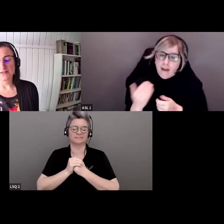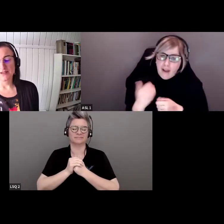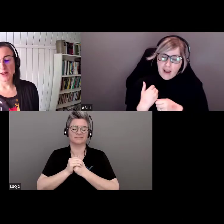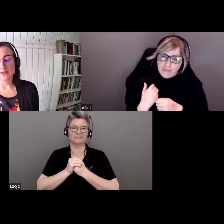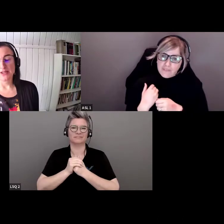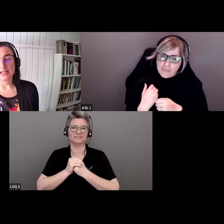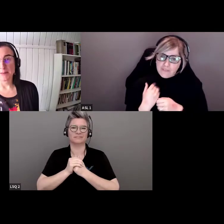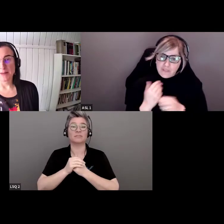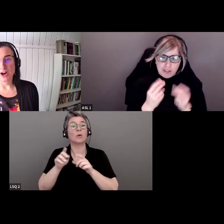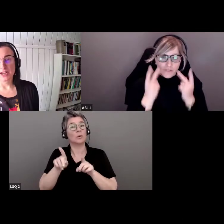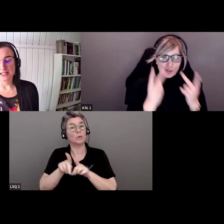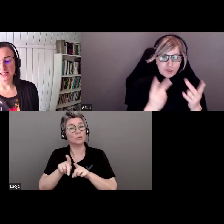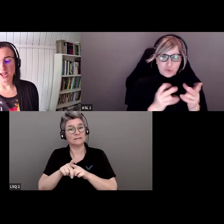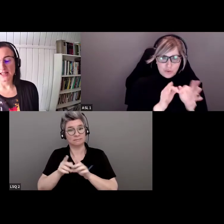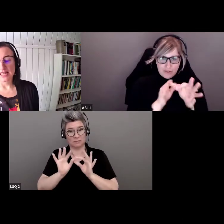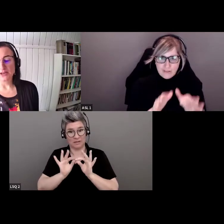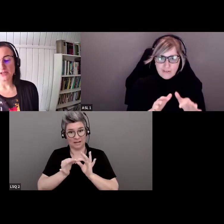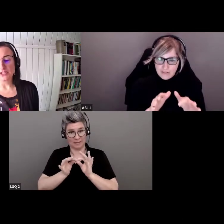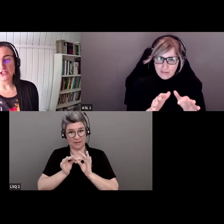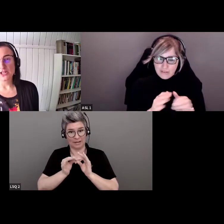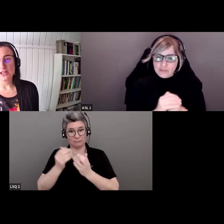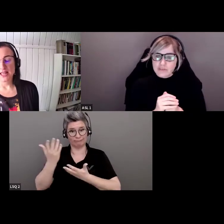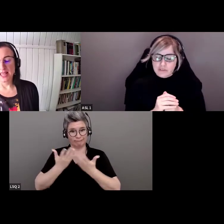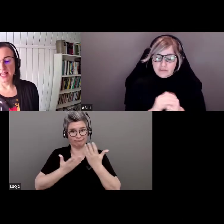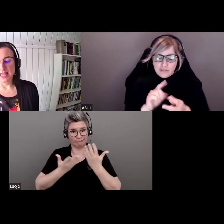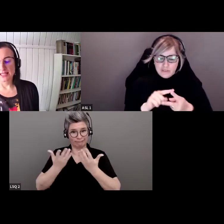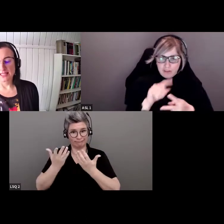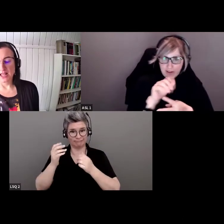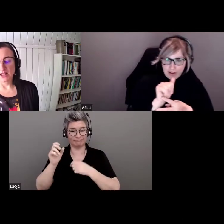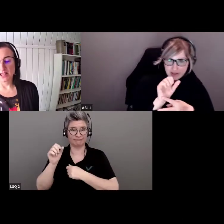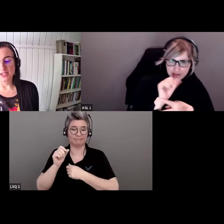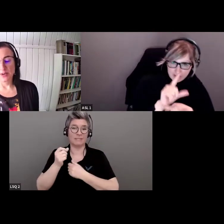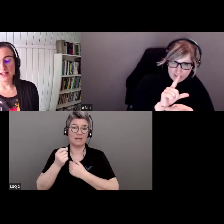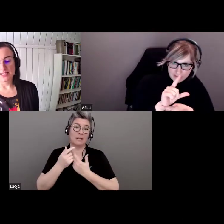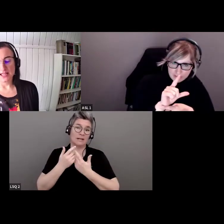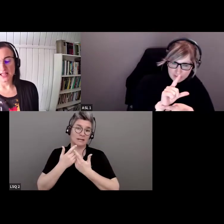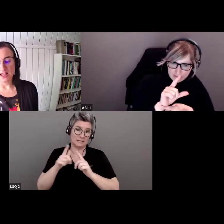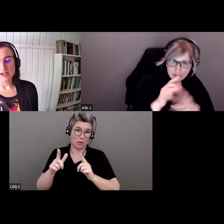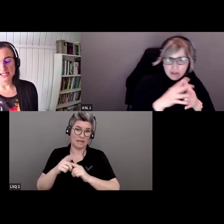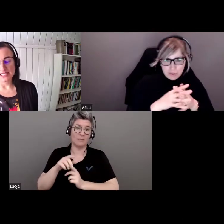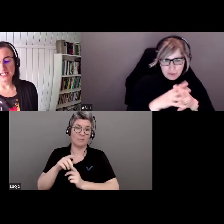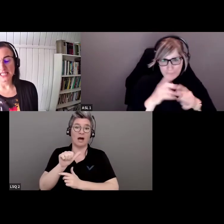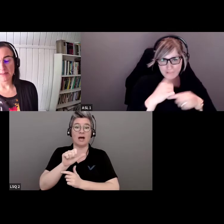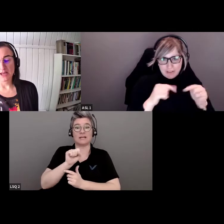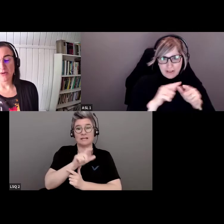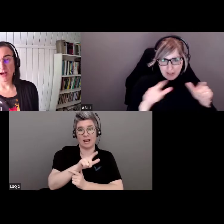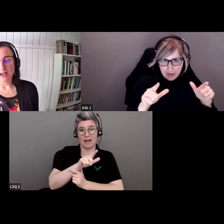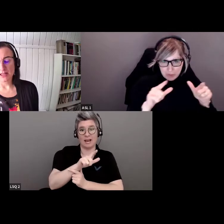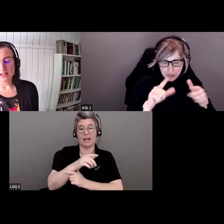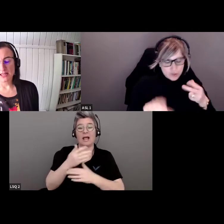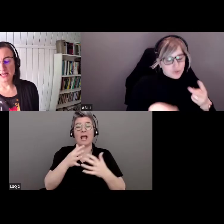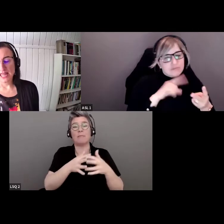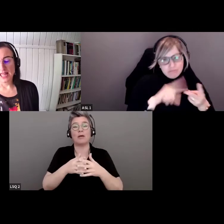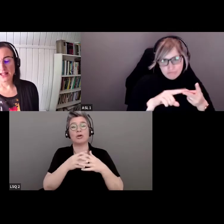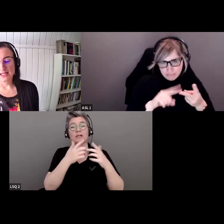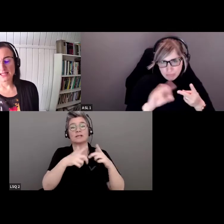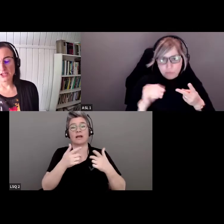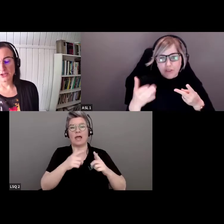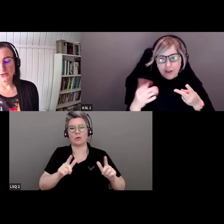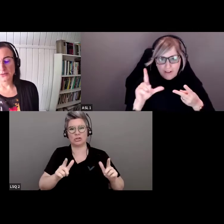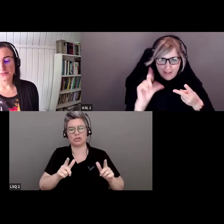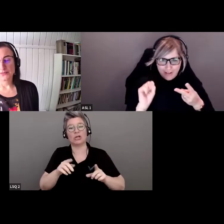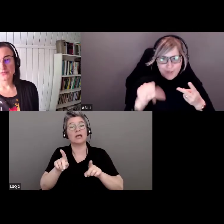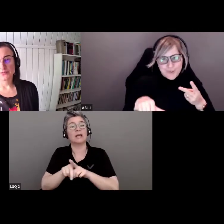Par ailleurs, l'interprétation gestuelle est disponible en ASL, American Sign Language,